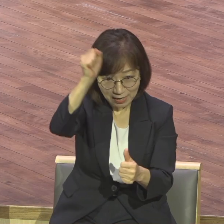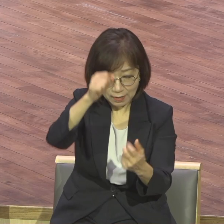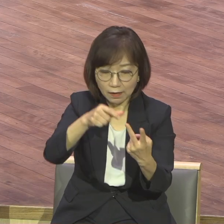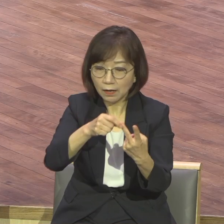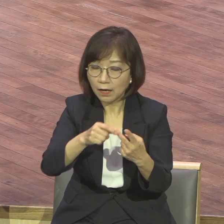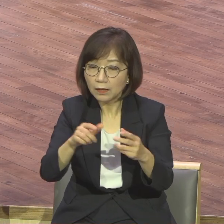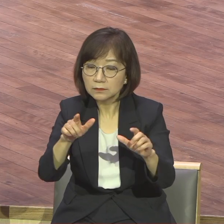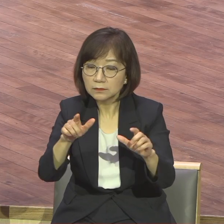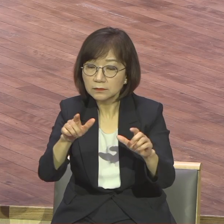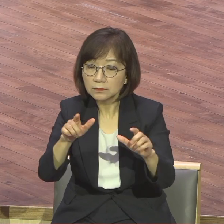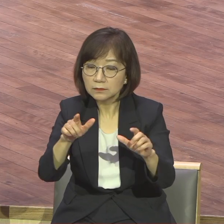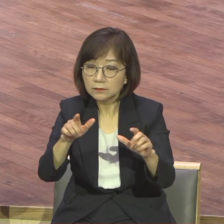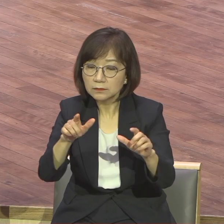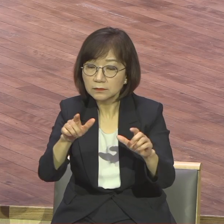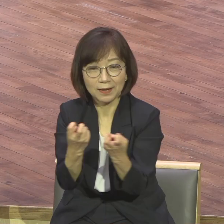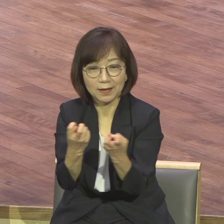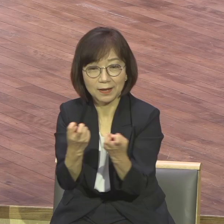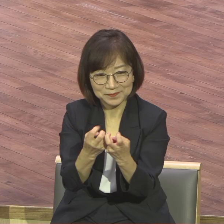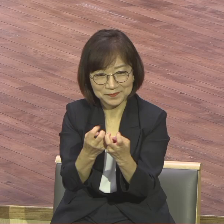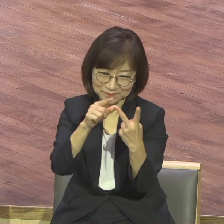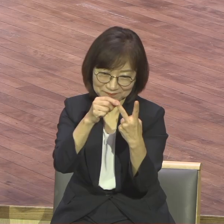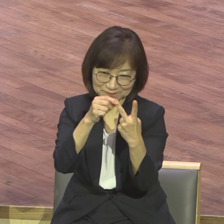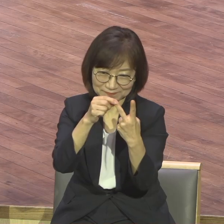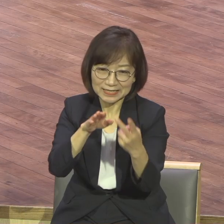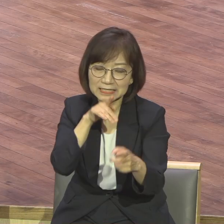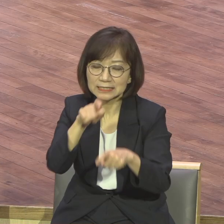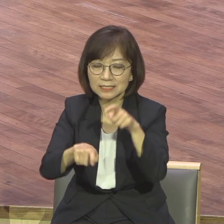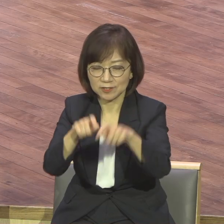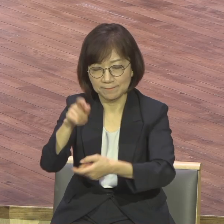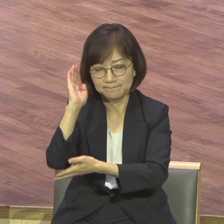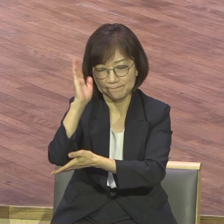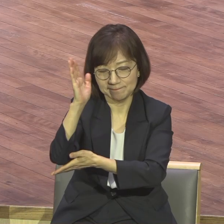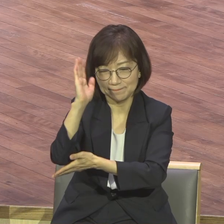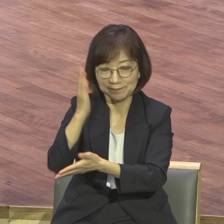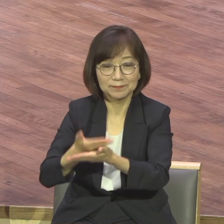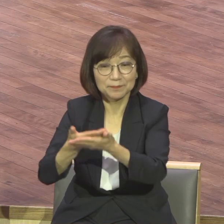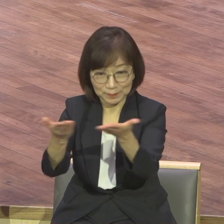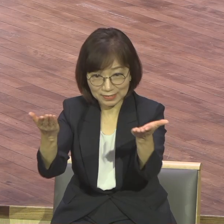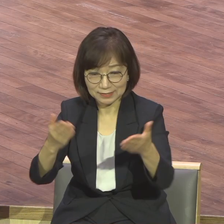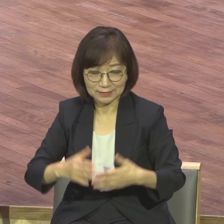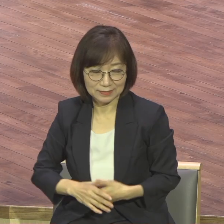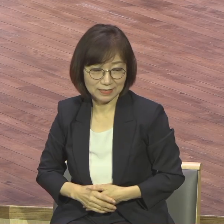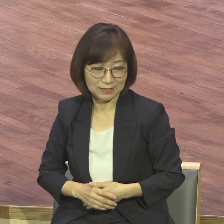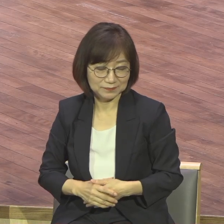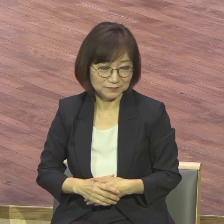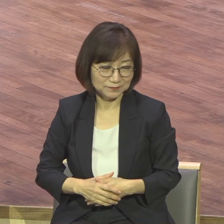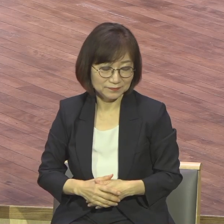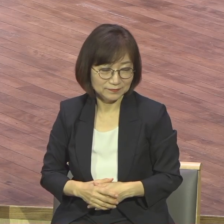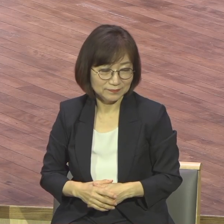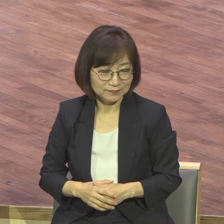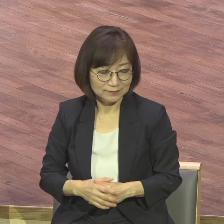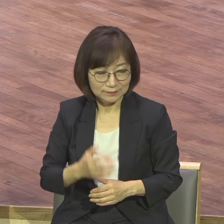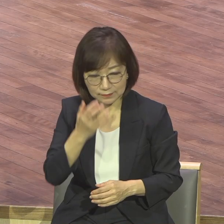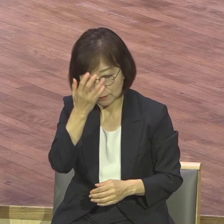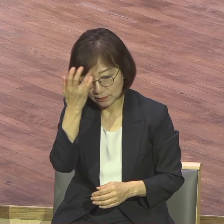어떤 삶을 살아야 되는지 그에 대한 실천 문제 실천 문제에 대해서 답을 주고 있습니다. 로마서 12장